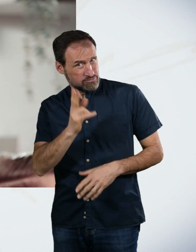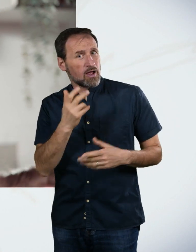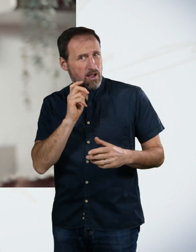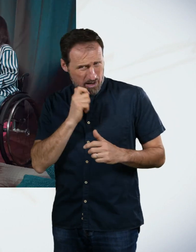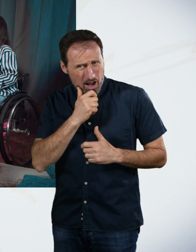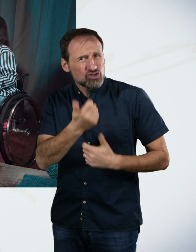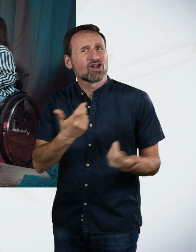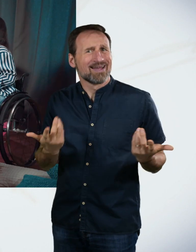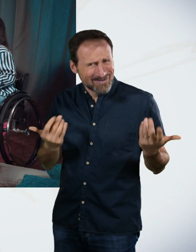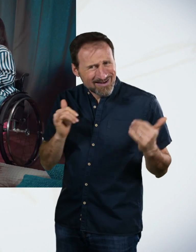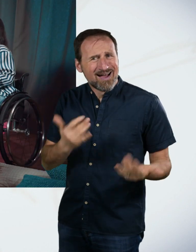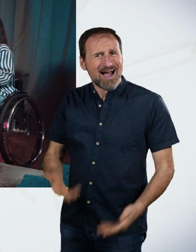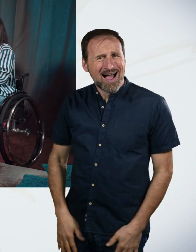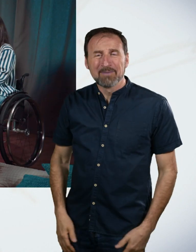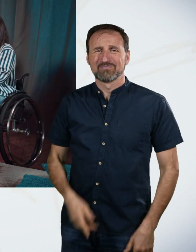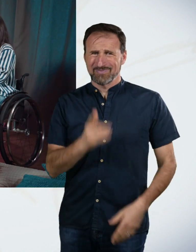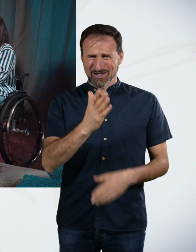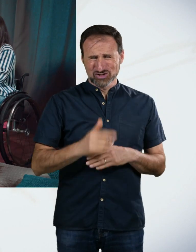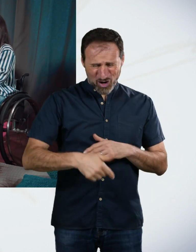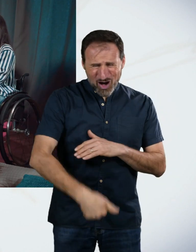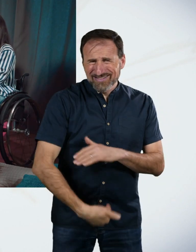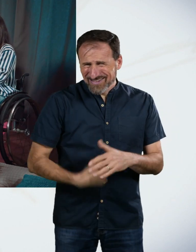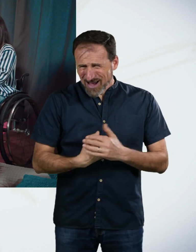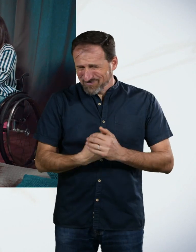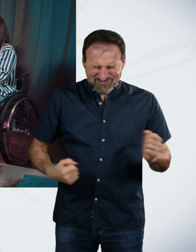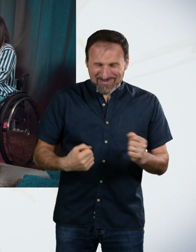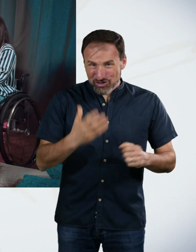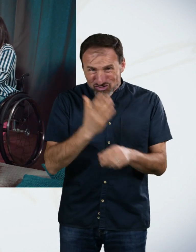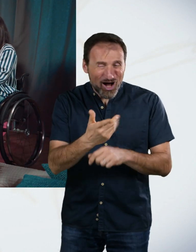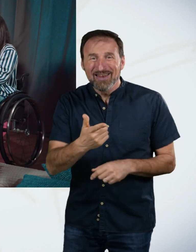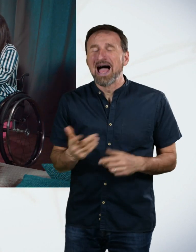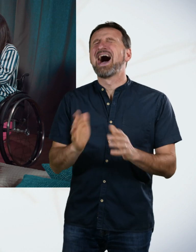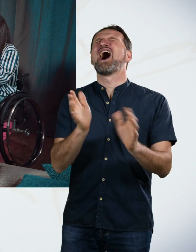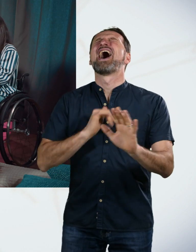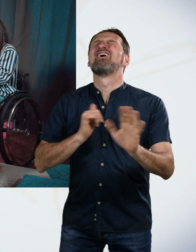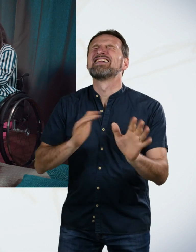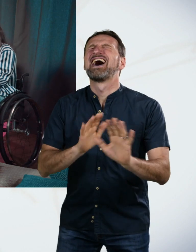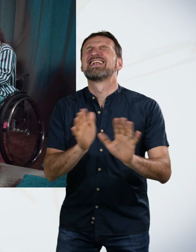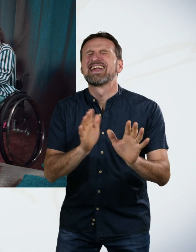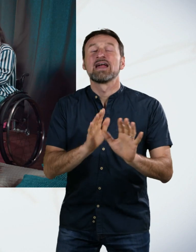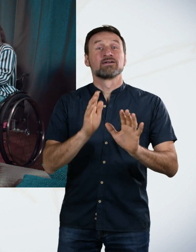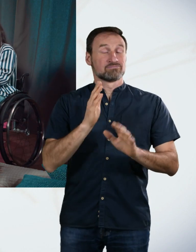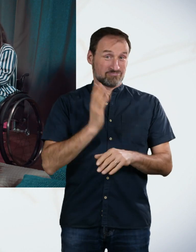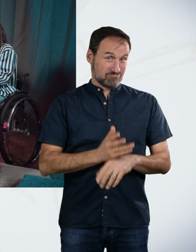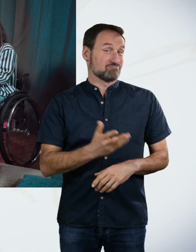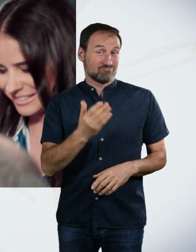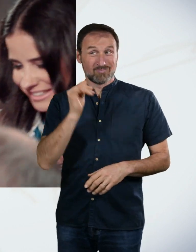Ist euer Darm schon gerissen? Dann müssen wir auf 100. Oh nein, nein. Frauen haben was verdient? Unsere